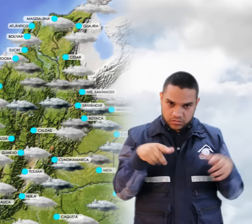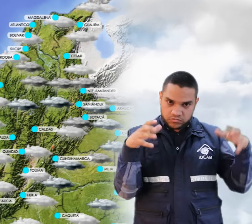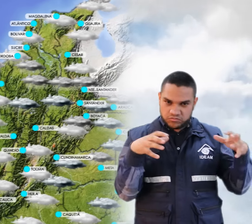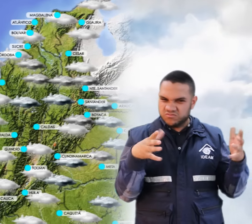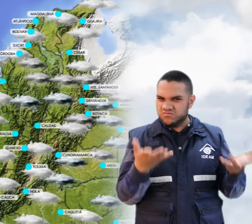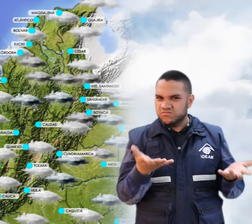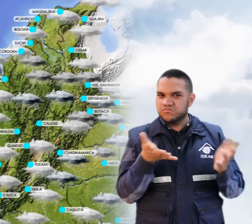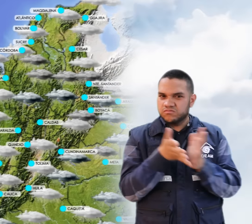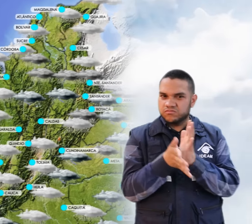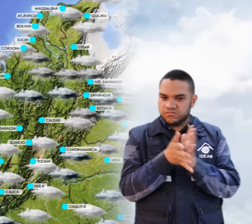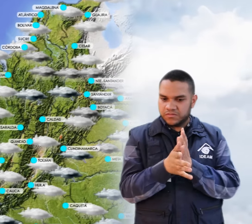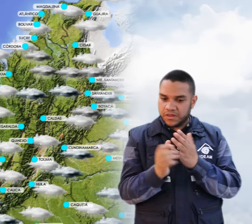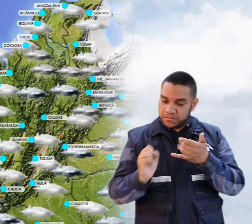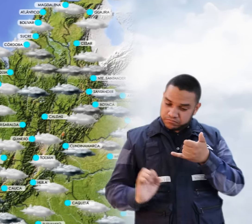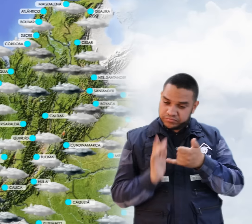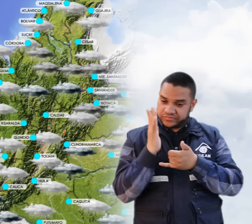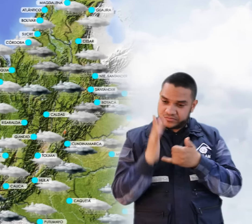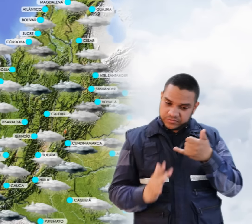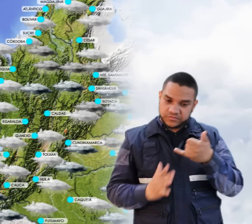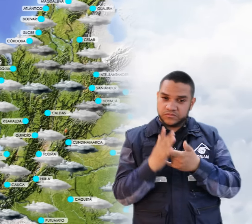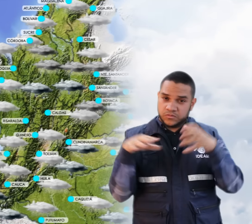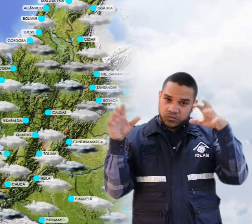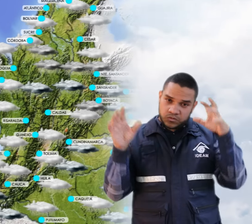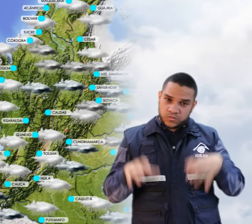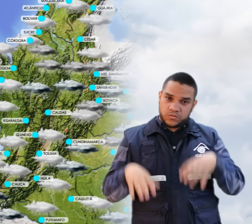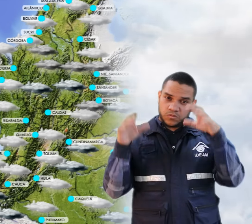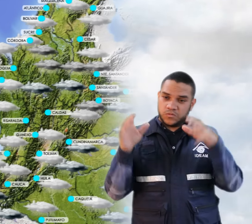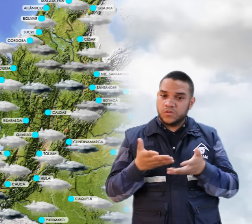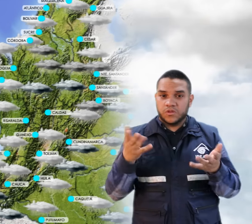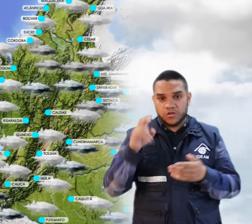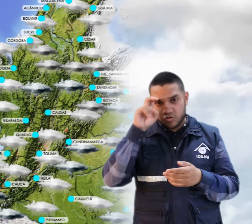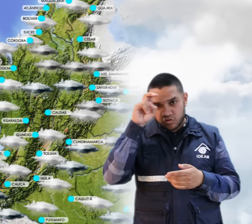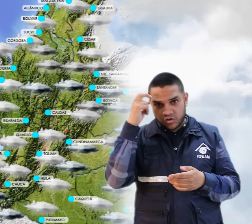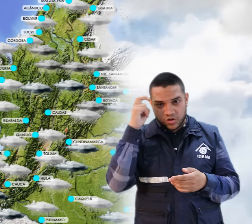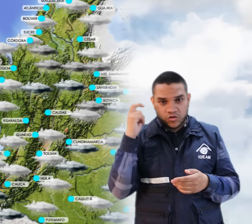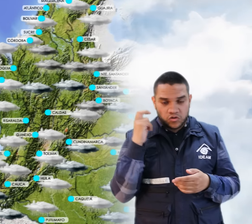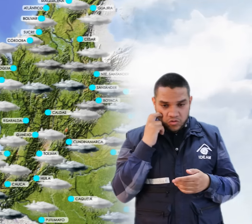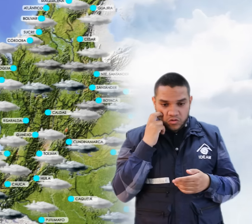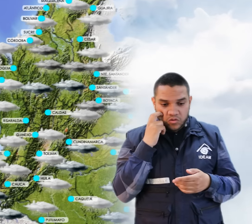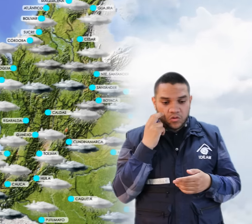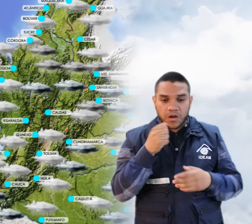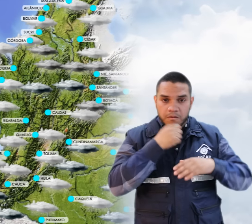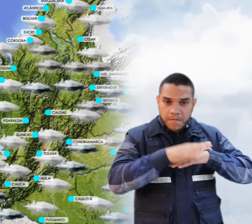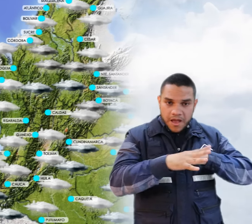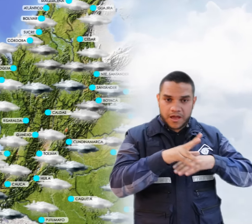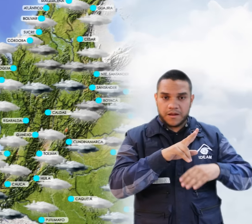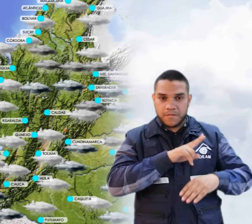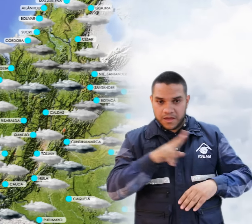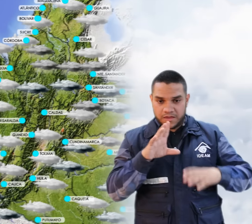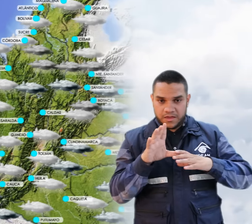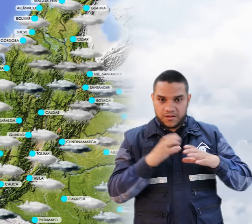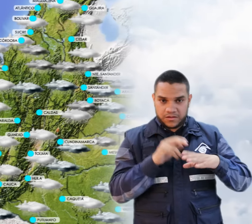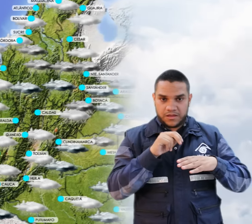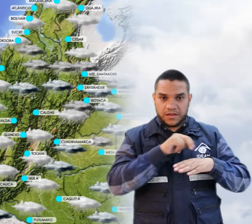de la región Pacífica, las lluvias se presentarán en el norte de Chocó y costas de Valle, Cauca y Nariño. En